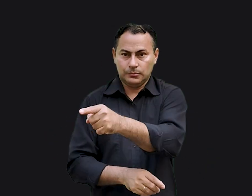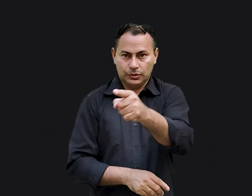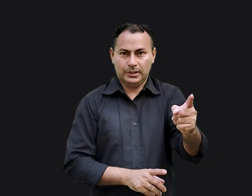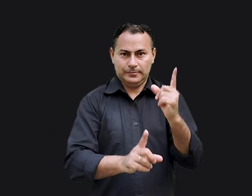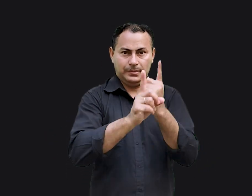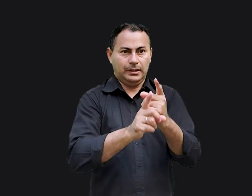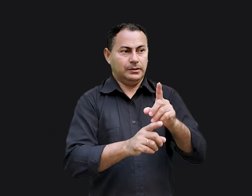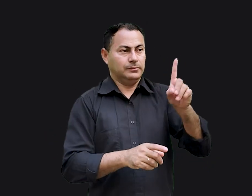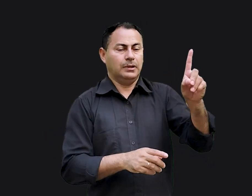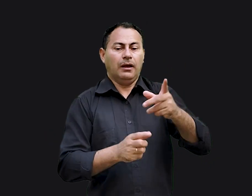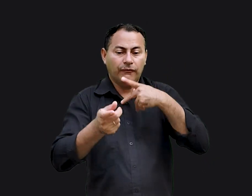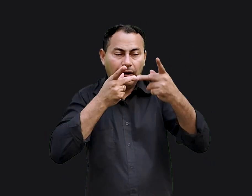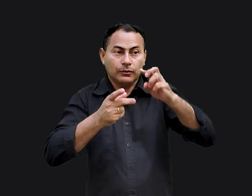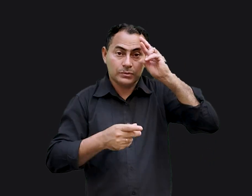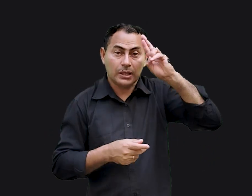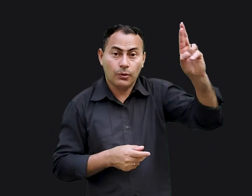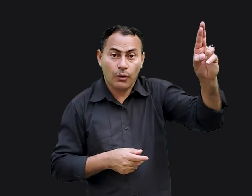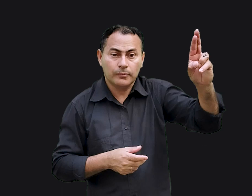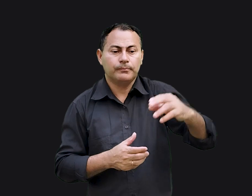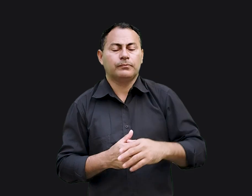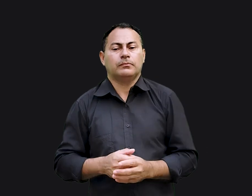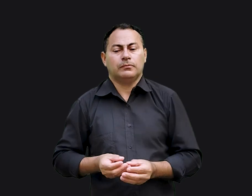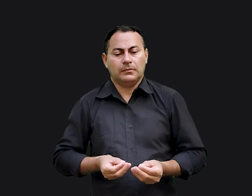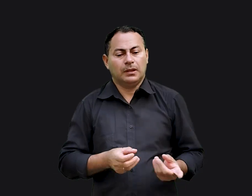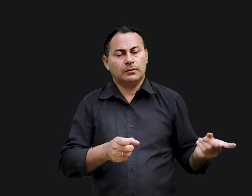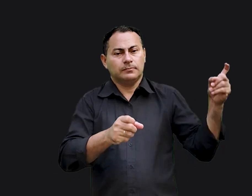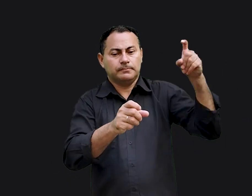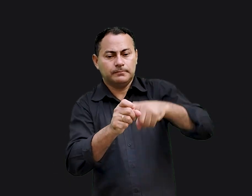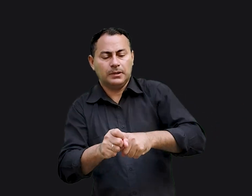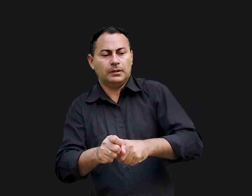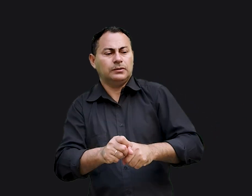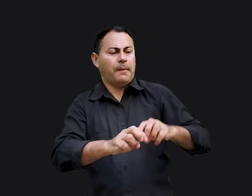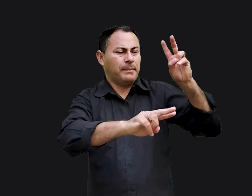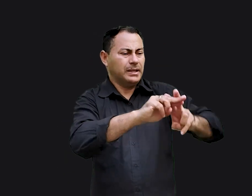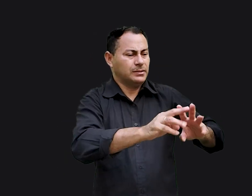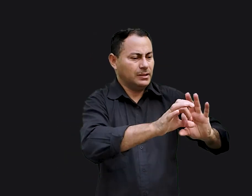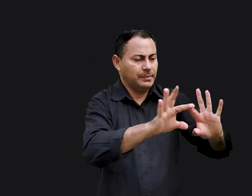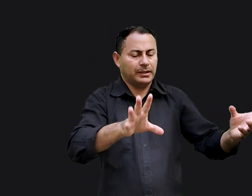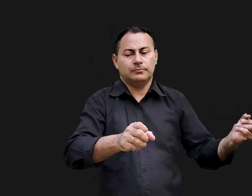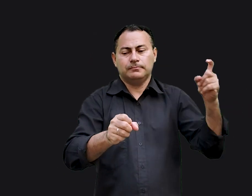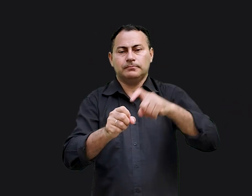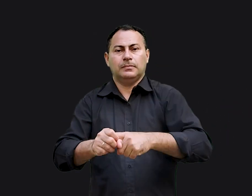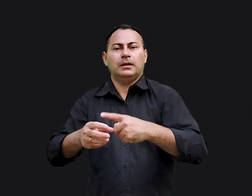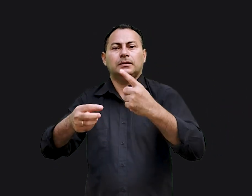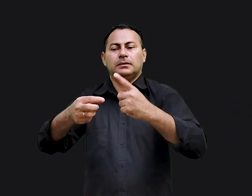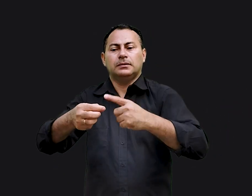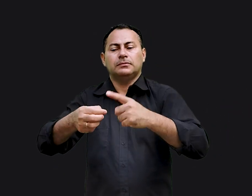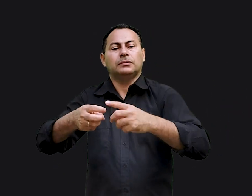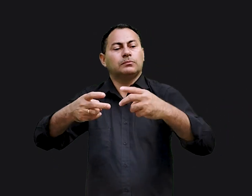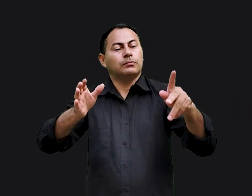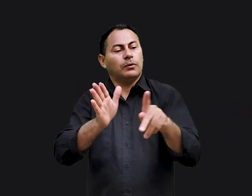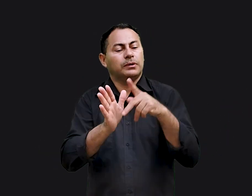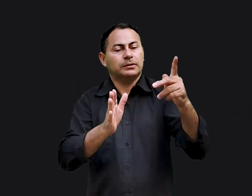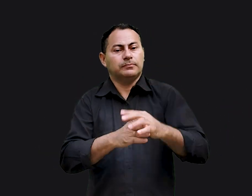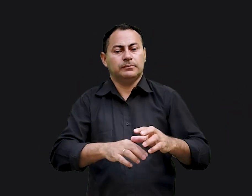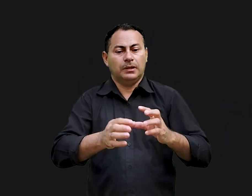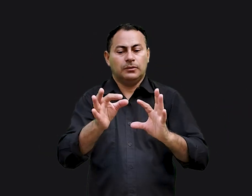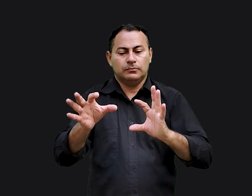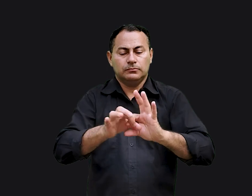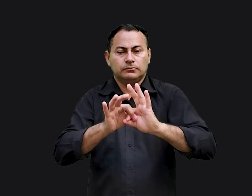encontrado por vocês declara o Senhor e os trarei de volta do cativeiro eu os reunirei de todas as